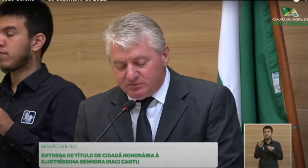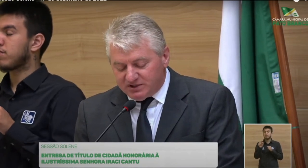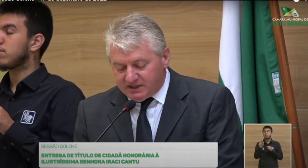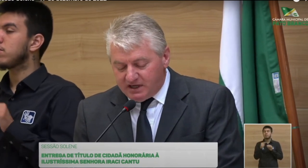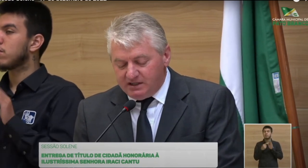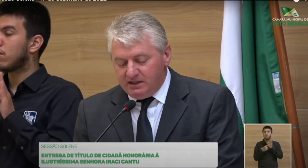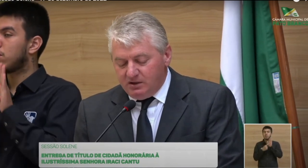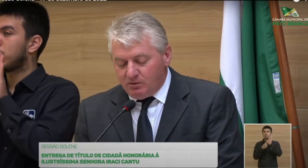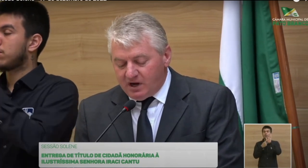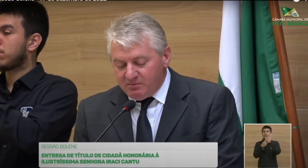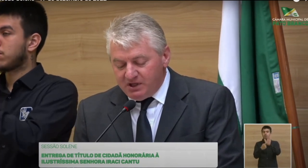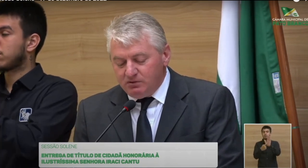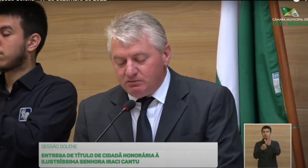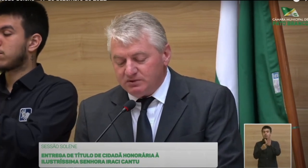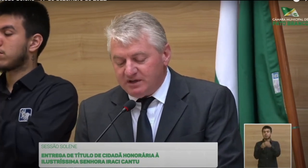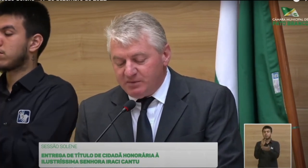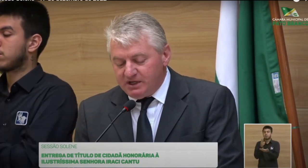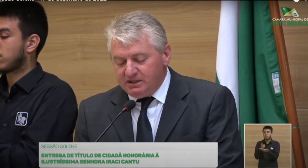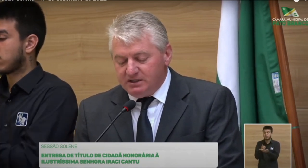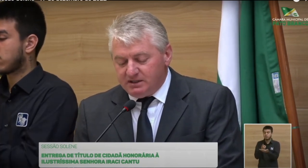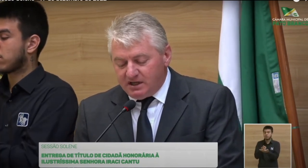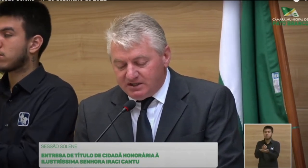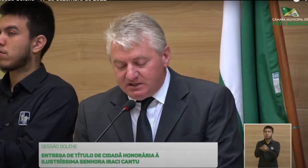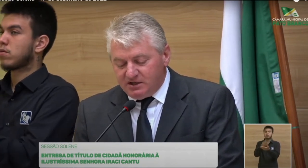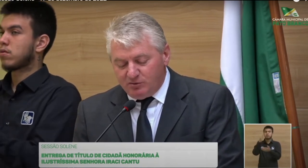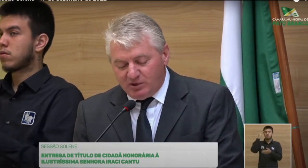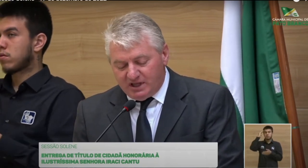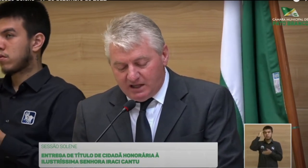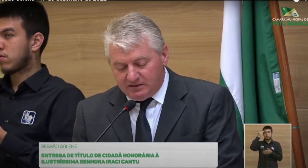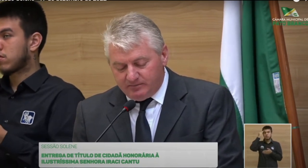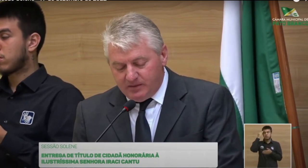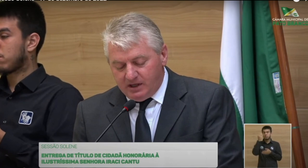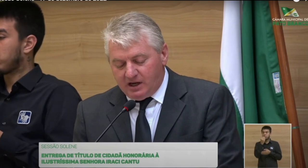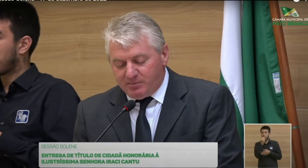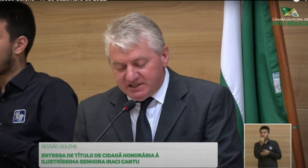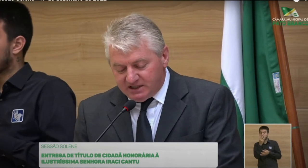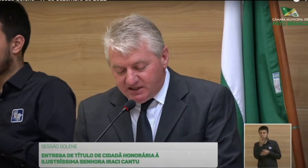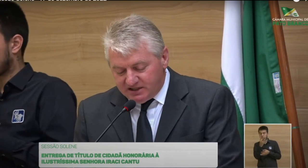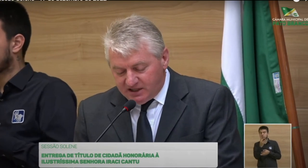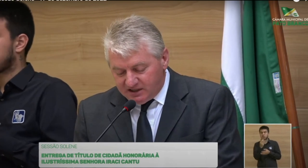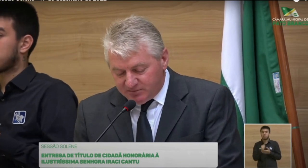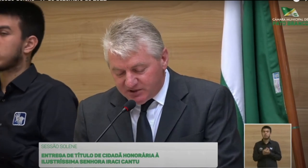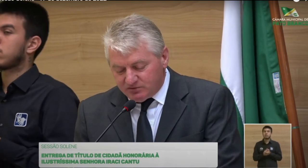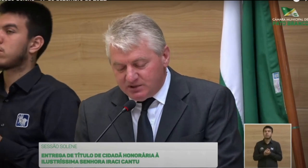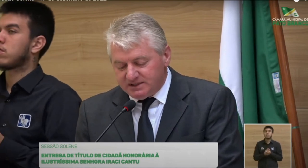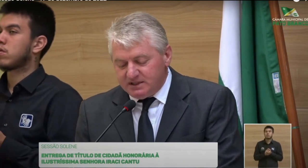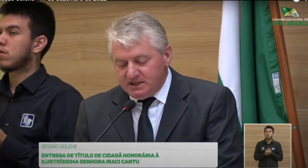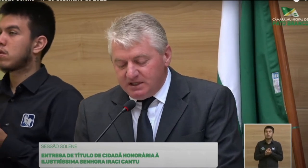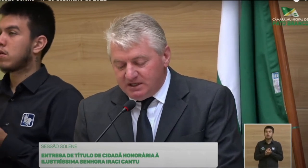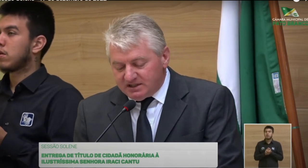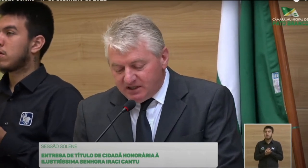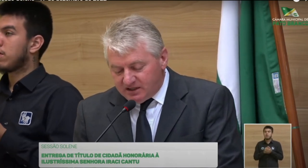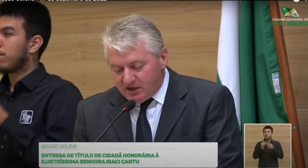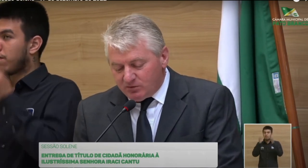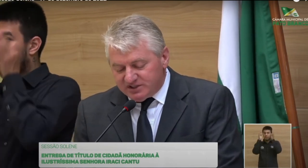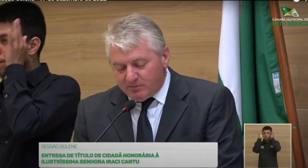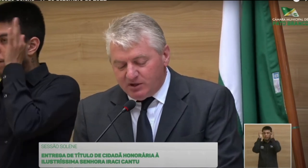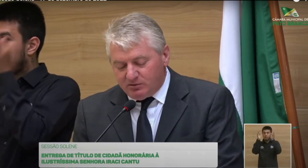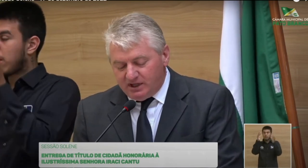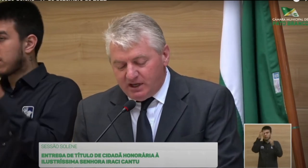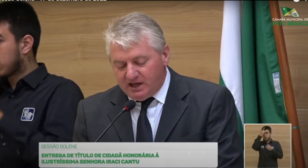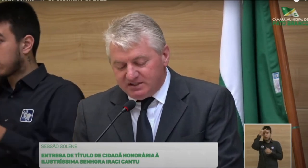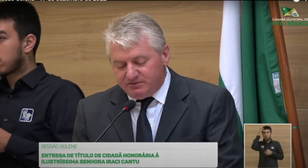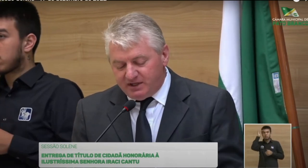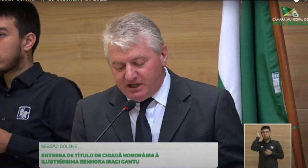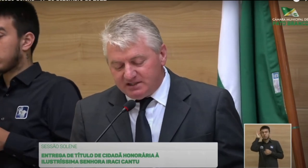de nos mostrar o caminho do saber, da retidão e bondade, capaz de acreditar nas pessoas e aceitar com